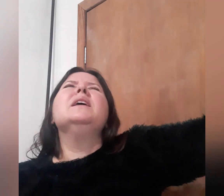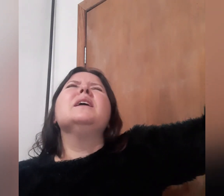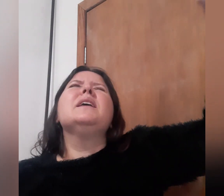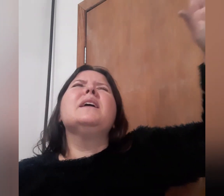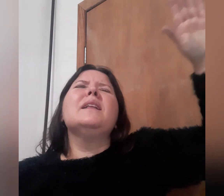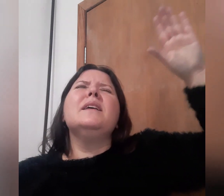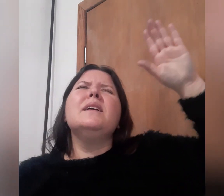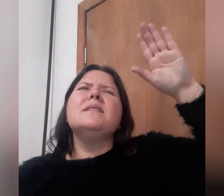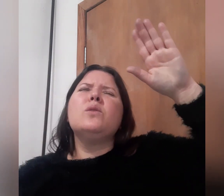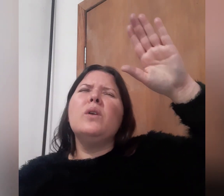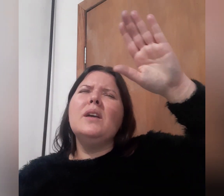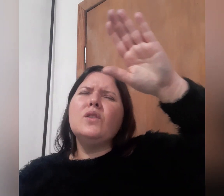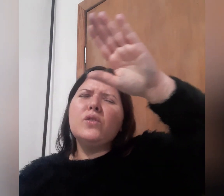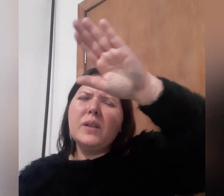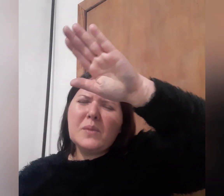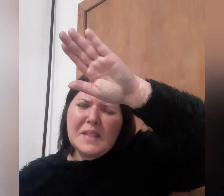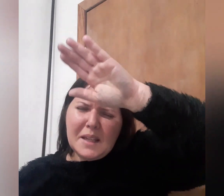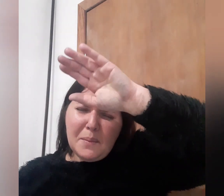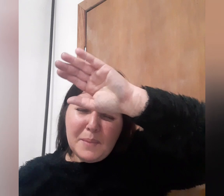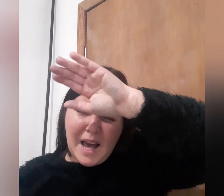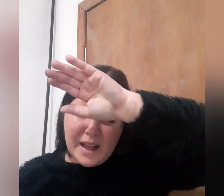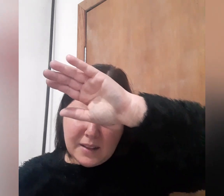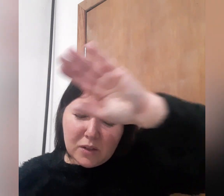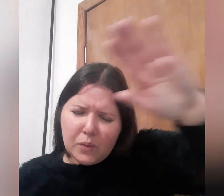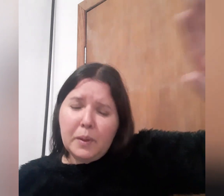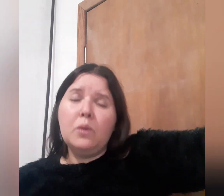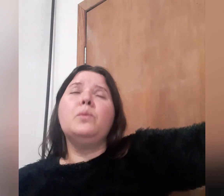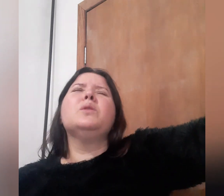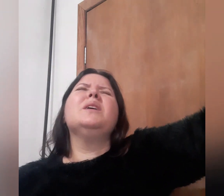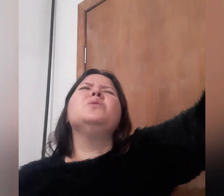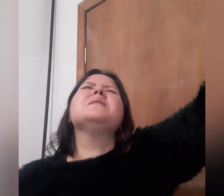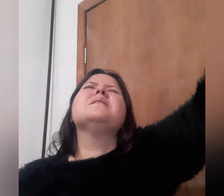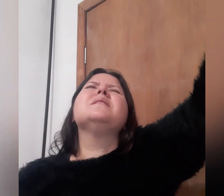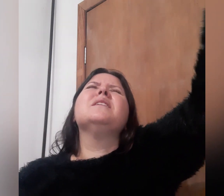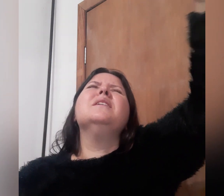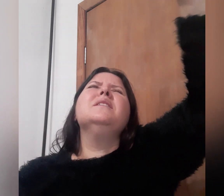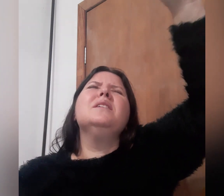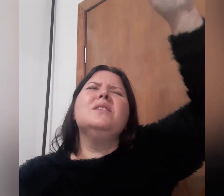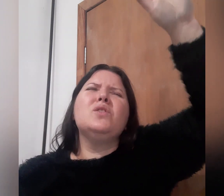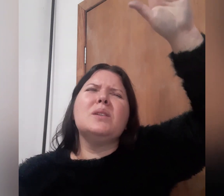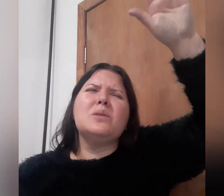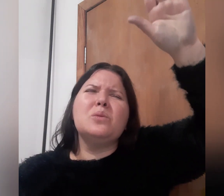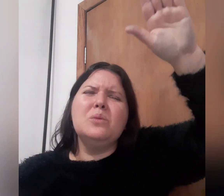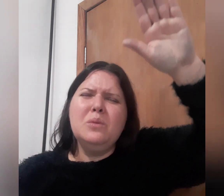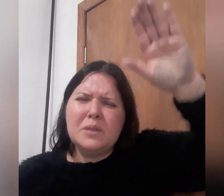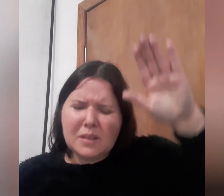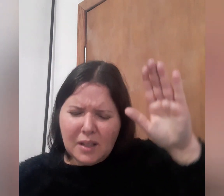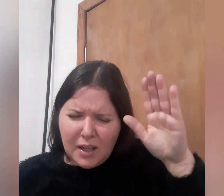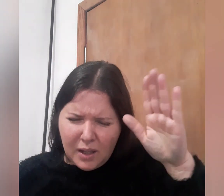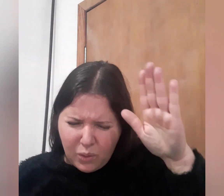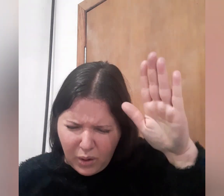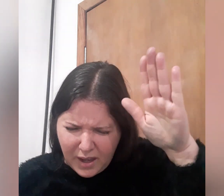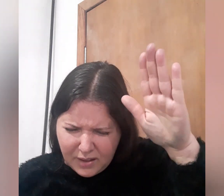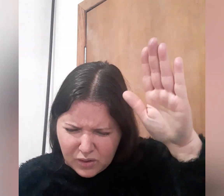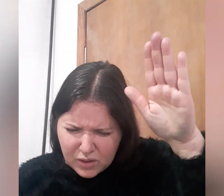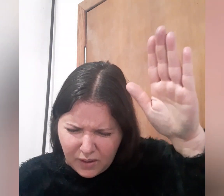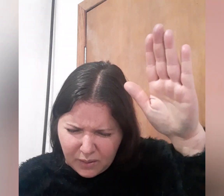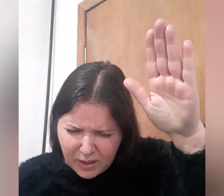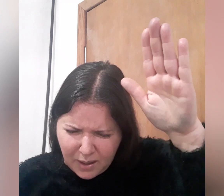que cadeias e correntes venham ser quebradas pelo poder do sangue de Jesus. Correntes venham cair